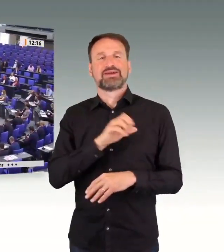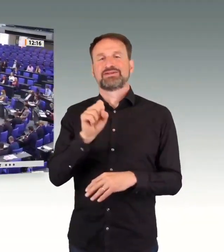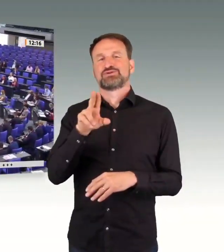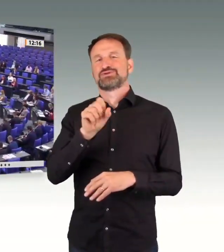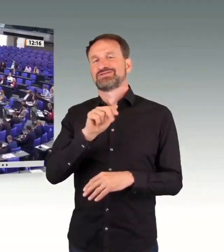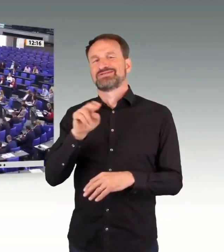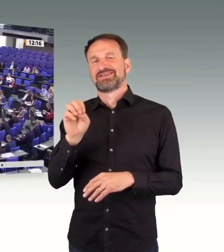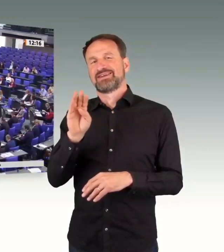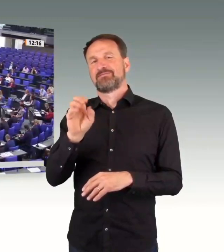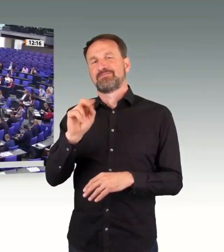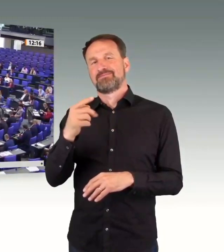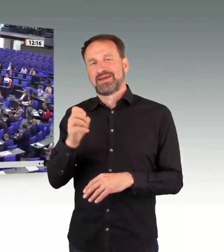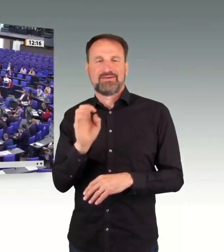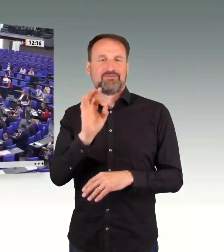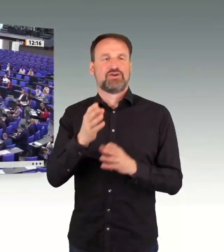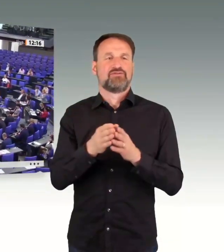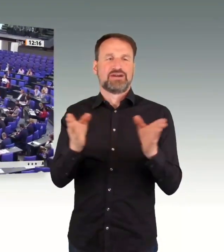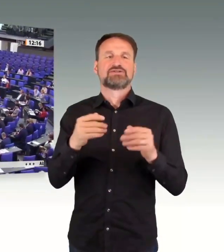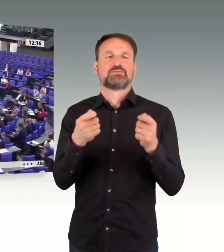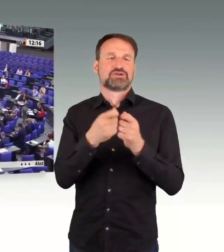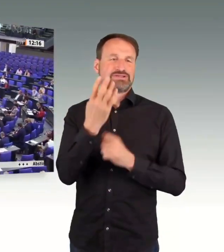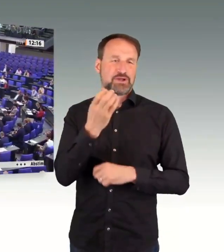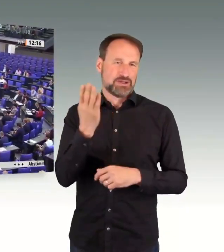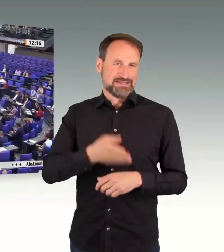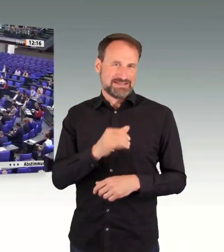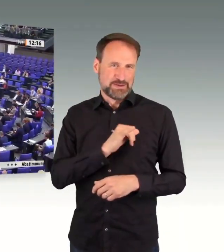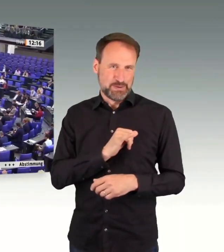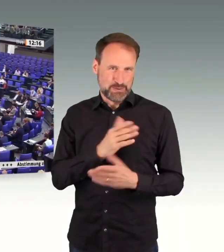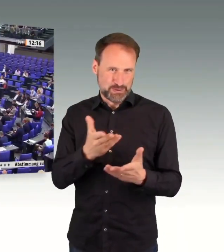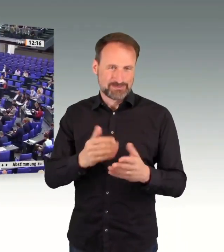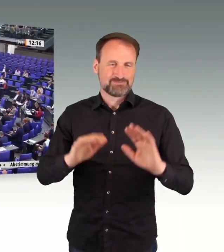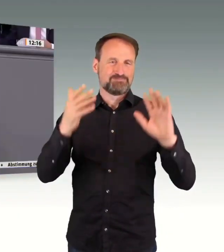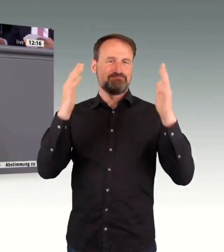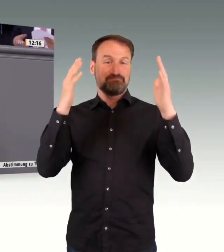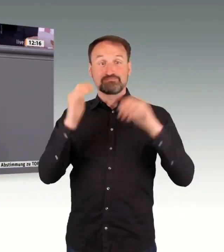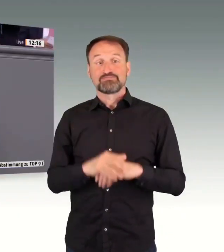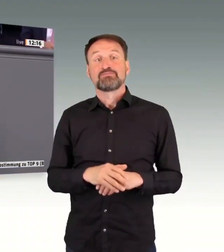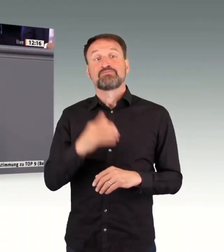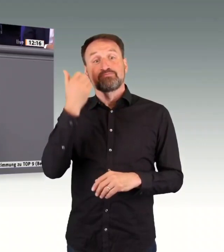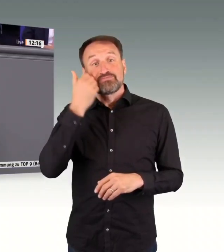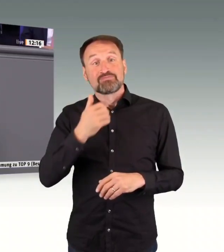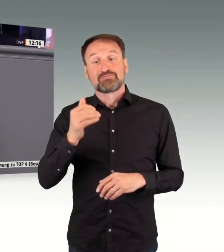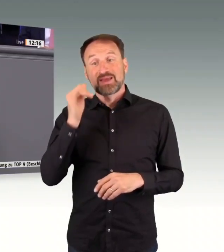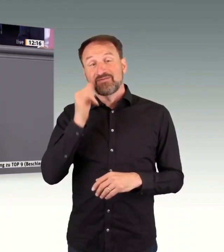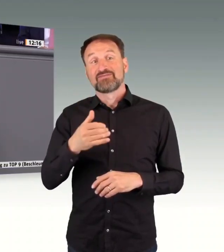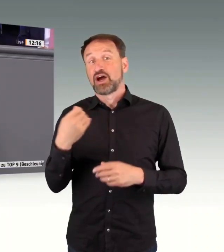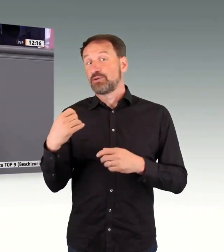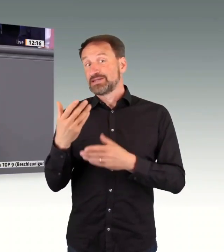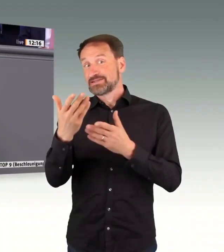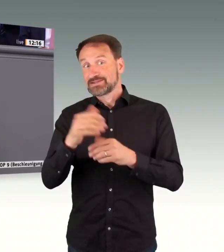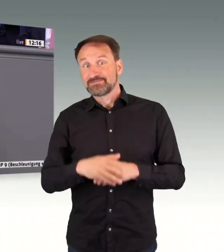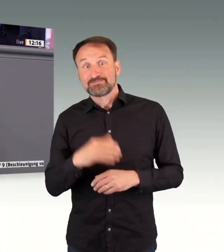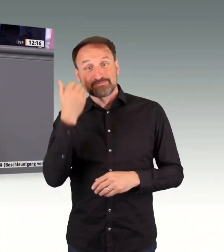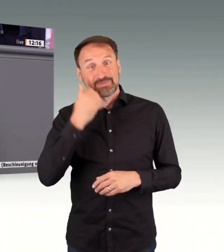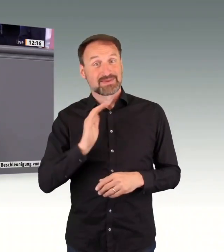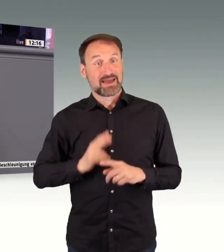reflektieren, insbesondere übrigens aus dem Verkehrssektor. Man könnte zum Beispiel annehmen, dass der Zustand unseres Planeten und die Jahr für